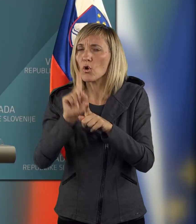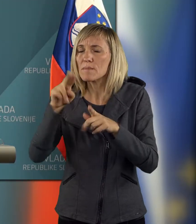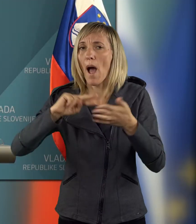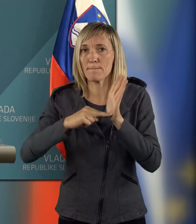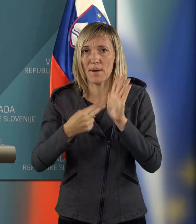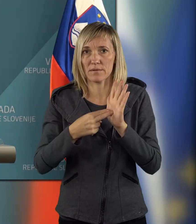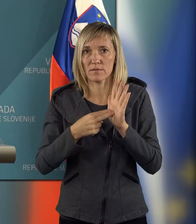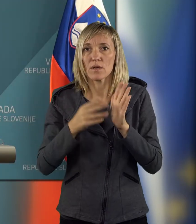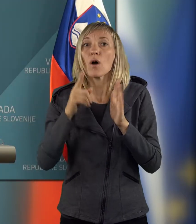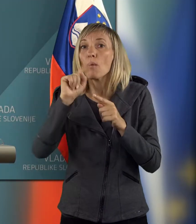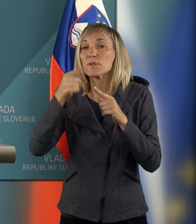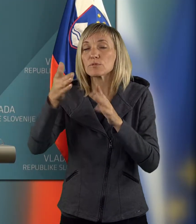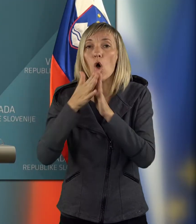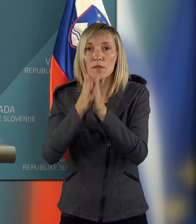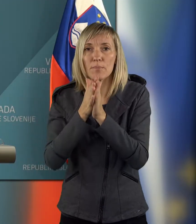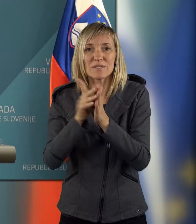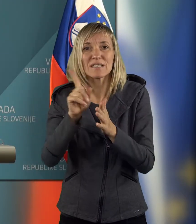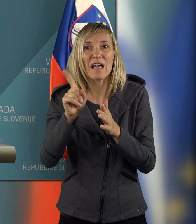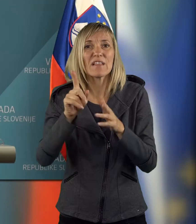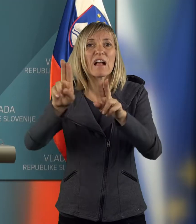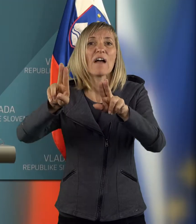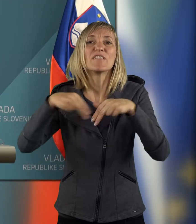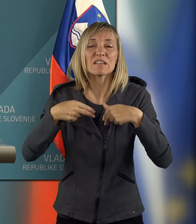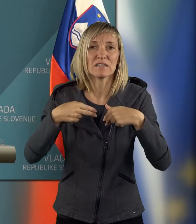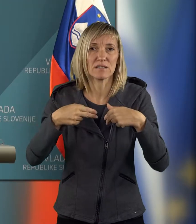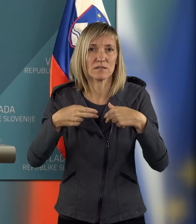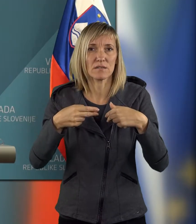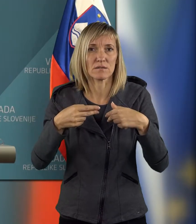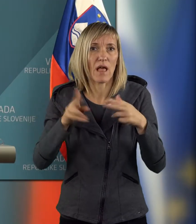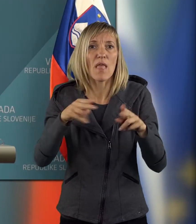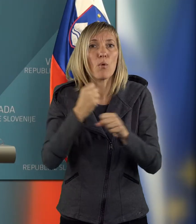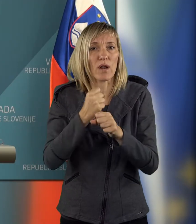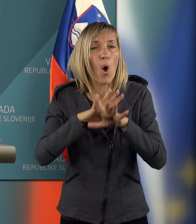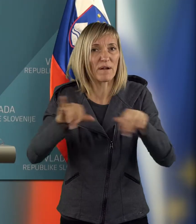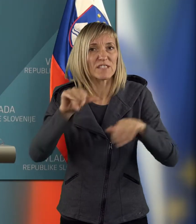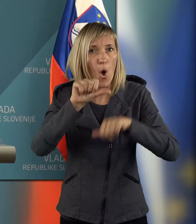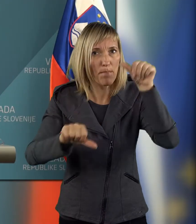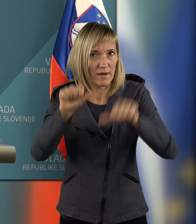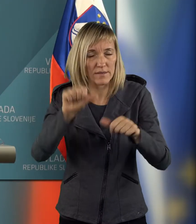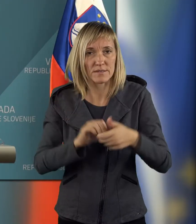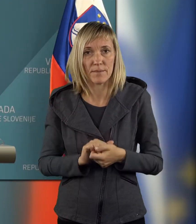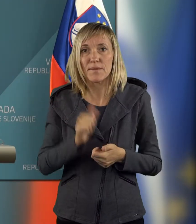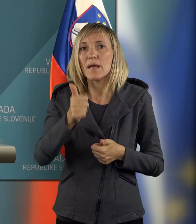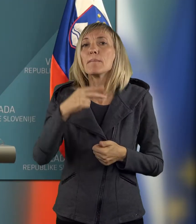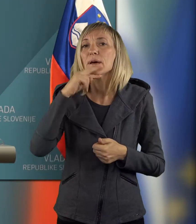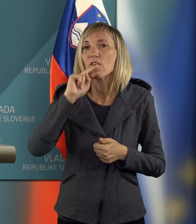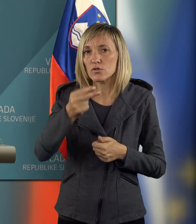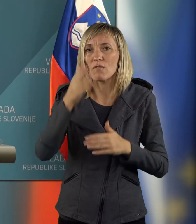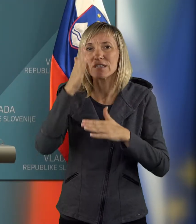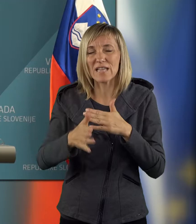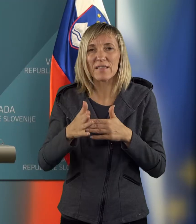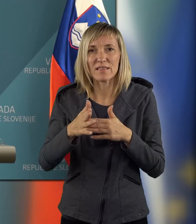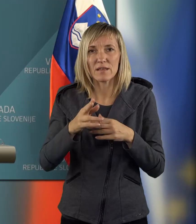so potem zaprosili in torej, da tukaj ne gre za neko vračilo tih operacij. Bom najprej odgovorila na to